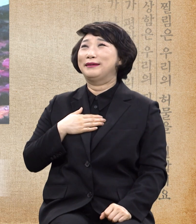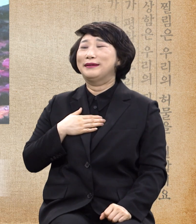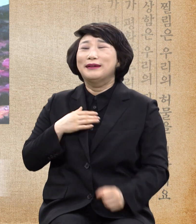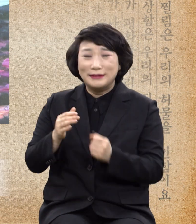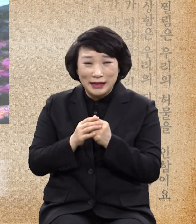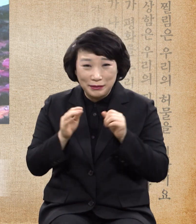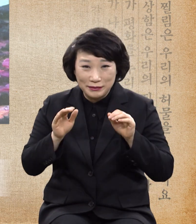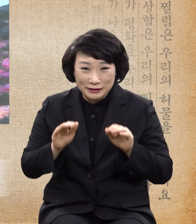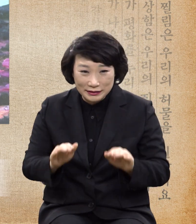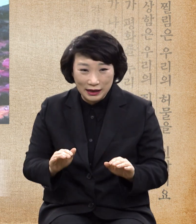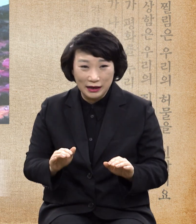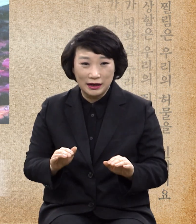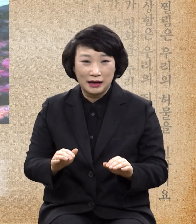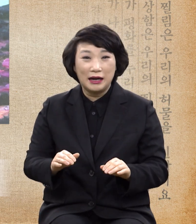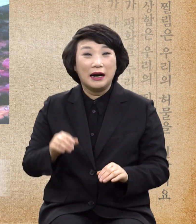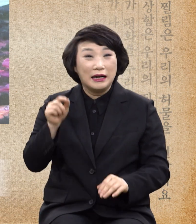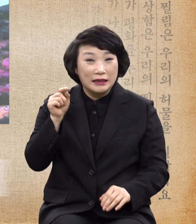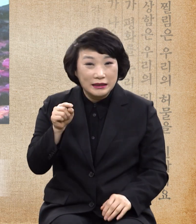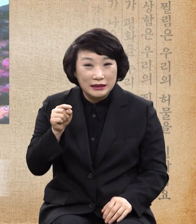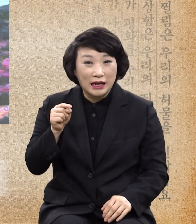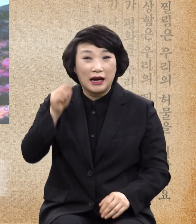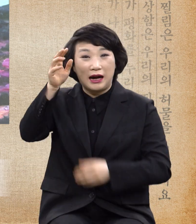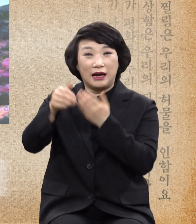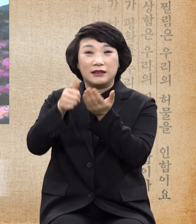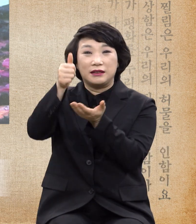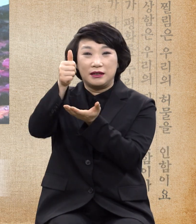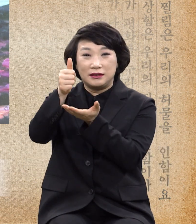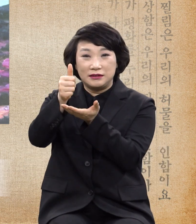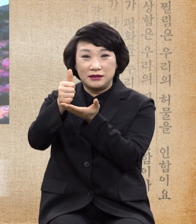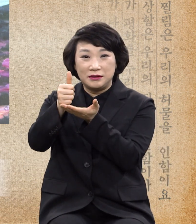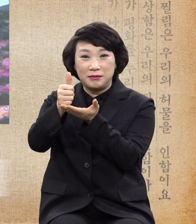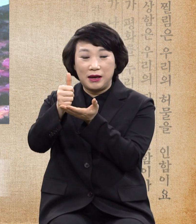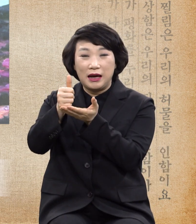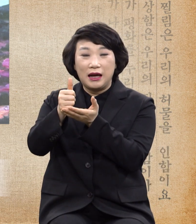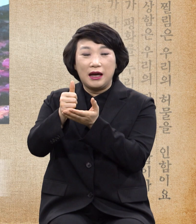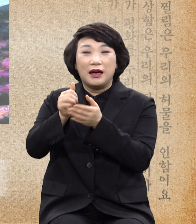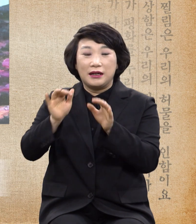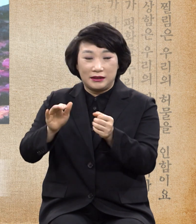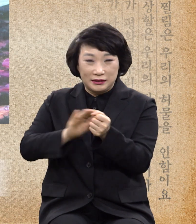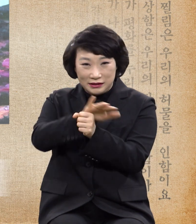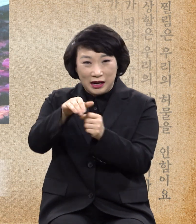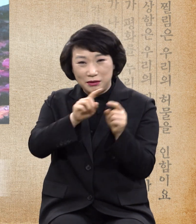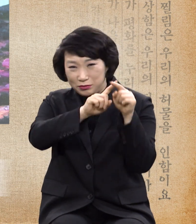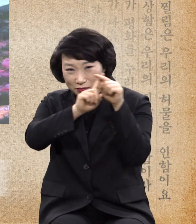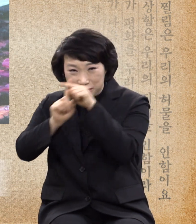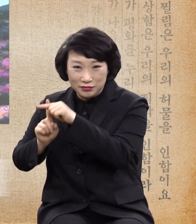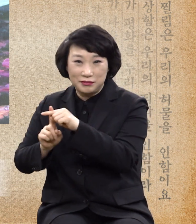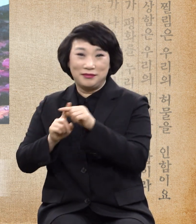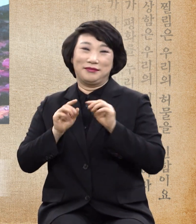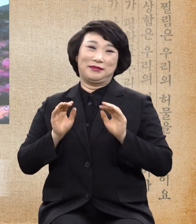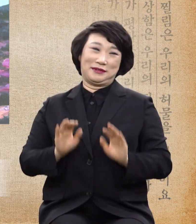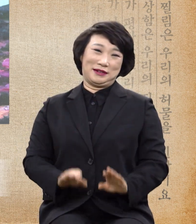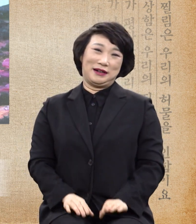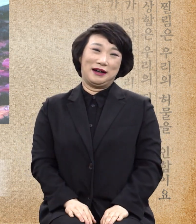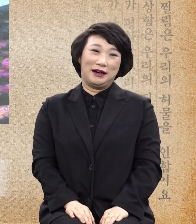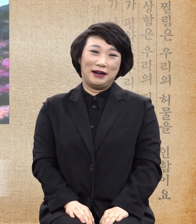이것이 하나님의 일방적인 사랑 그런데